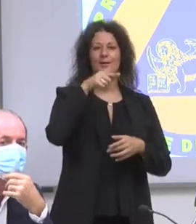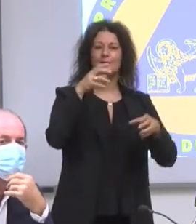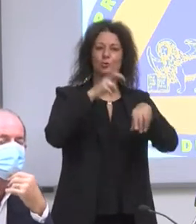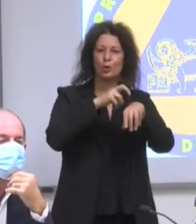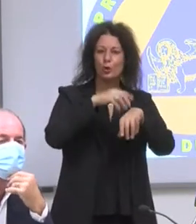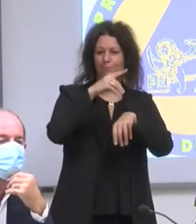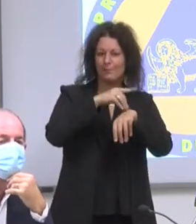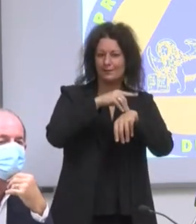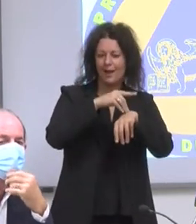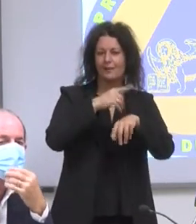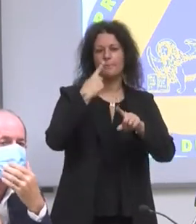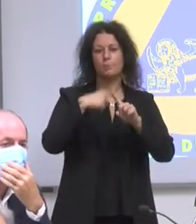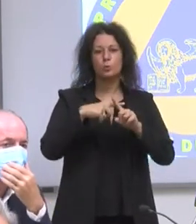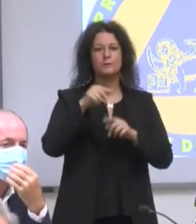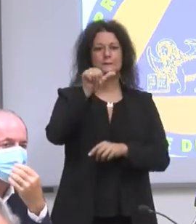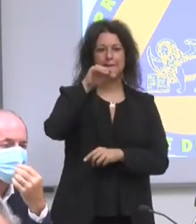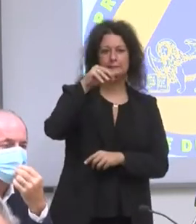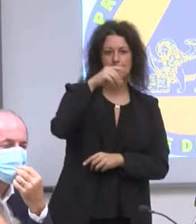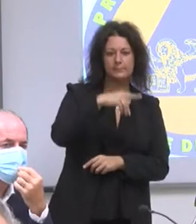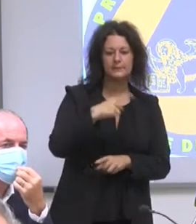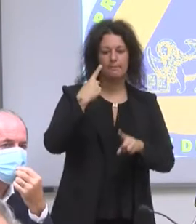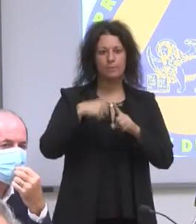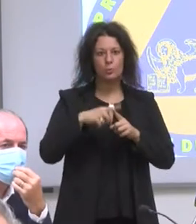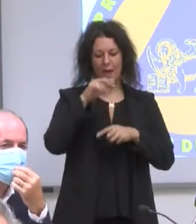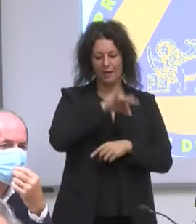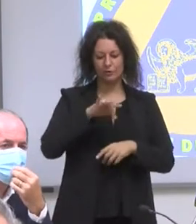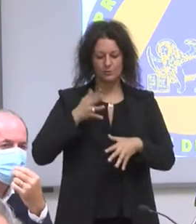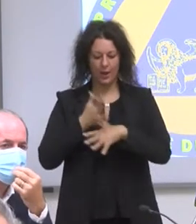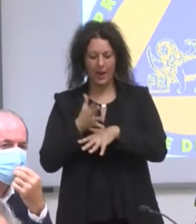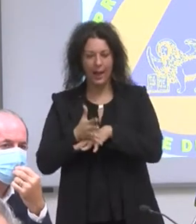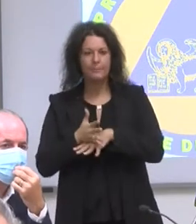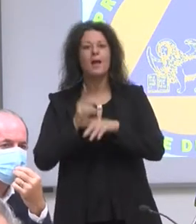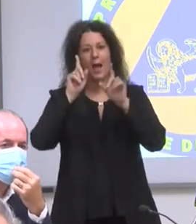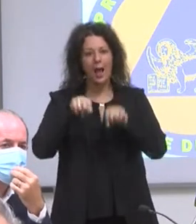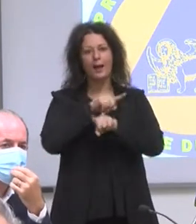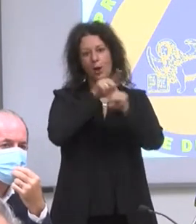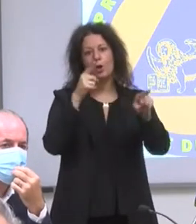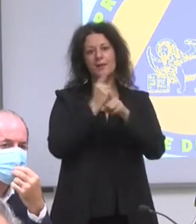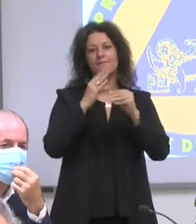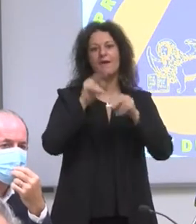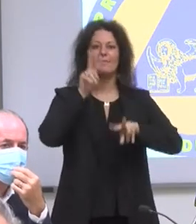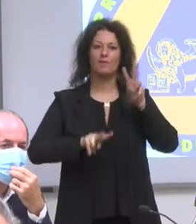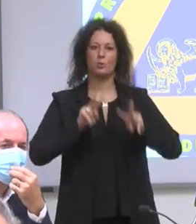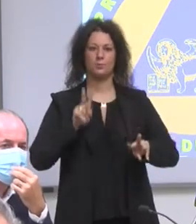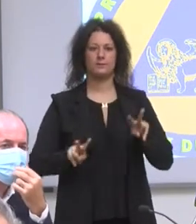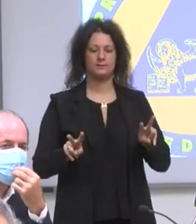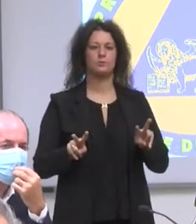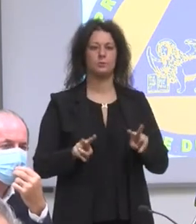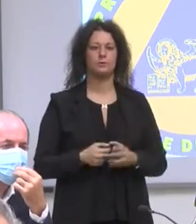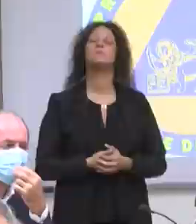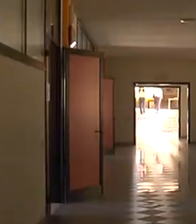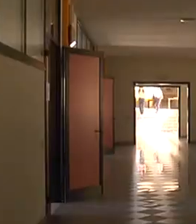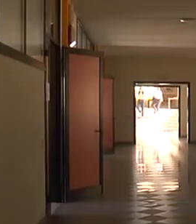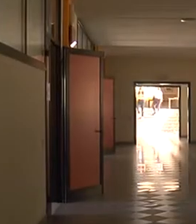i punti appunto di accesso rapido eccetera, fare le valutazioni e poi eventualmente anche questi